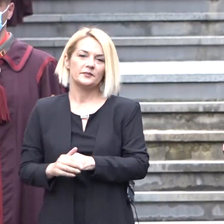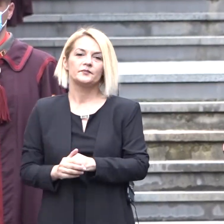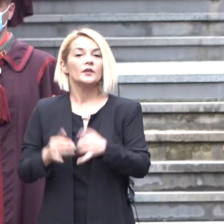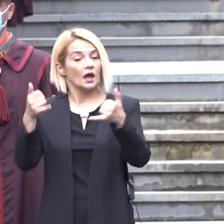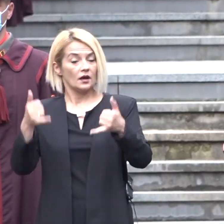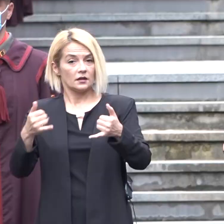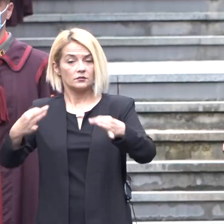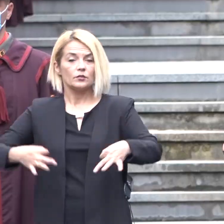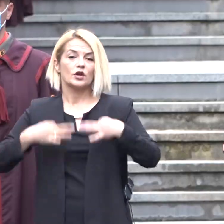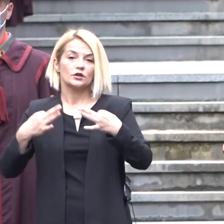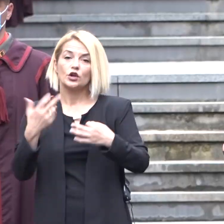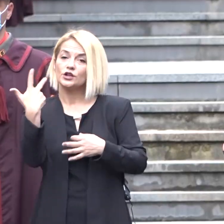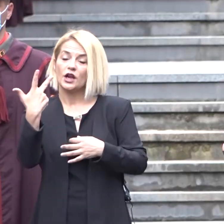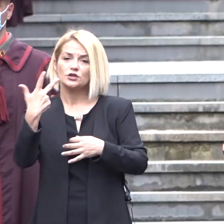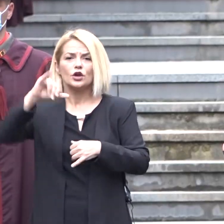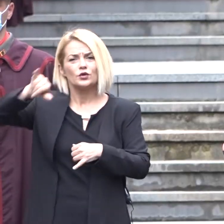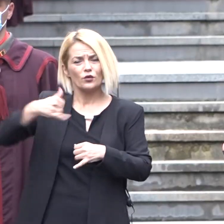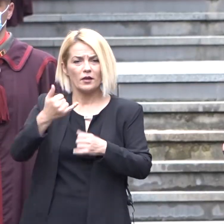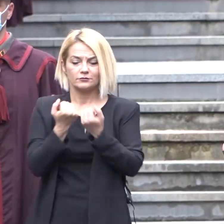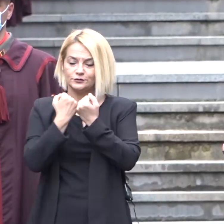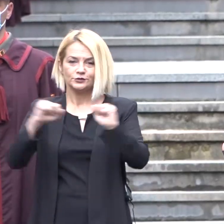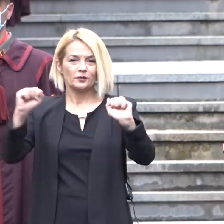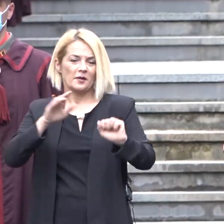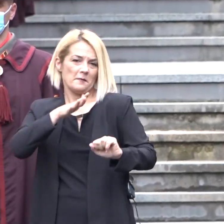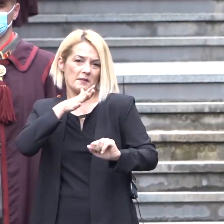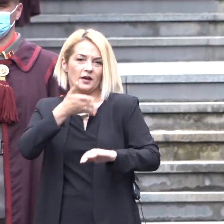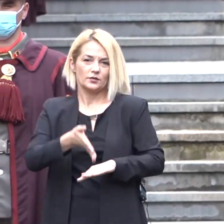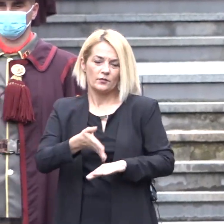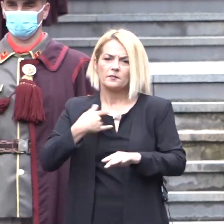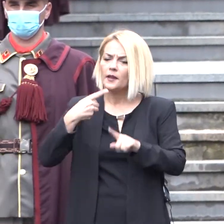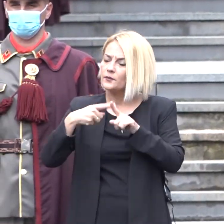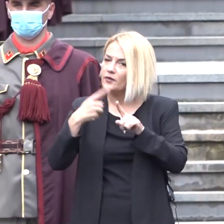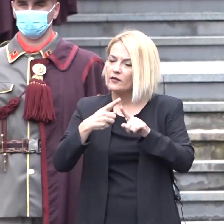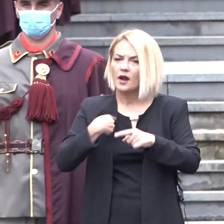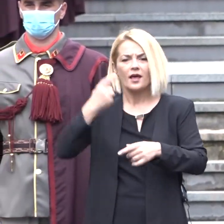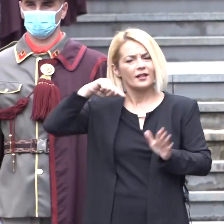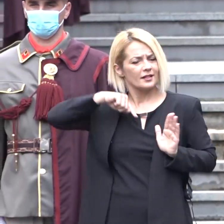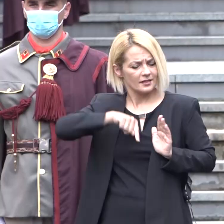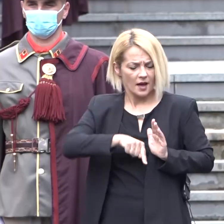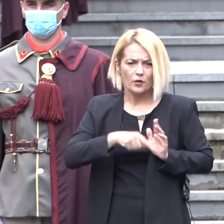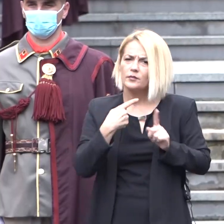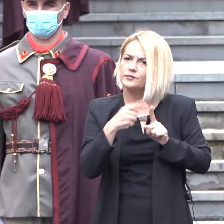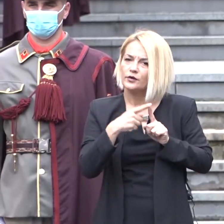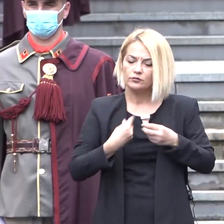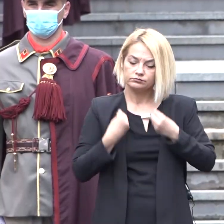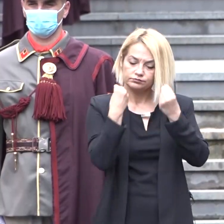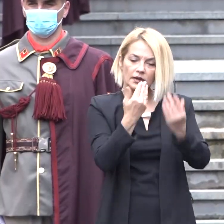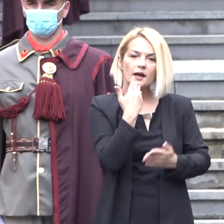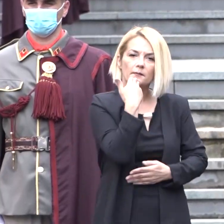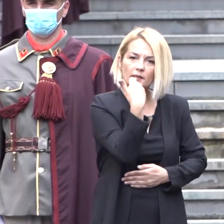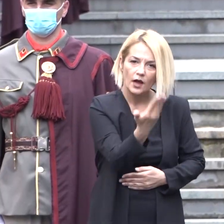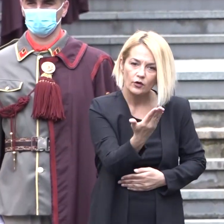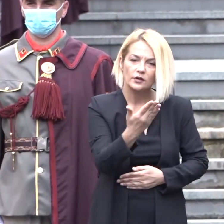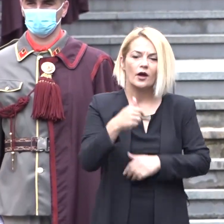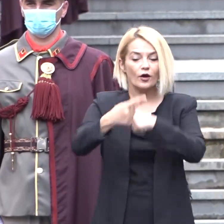денес кога прославуваме 30 години од независността, имаме повод и најдлабока причина да изразиме благодарност